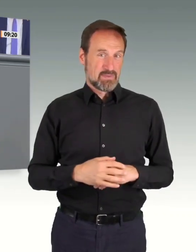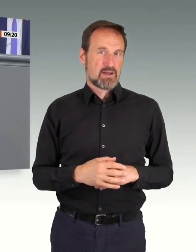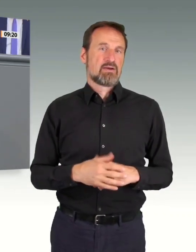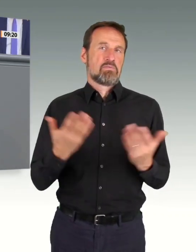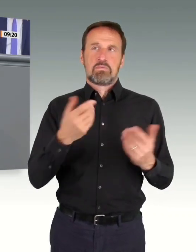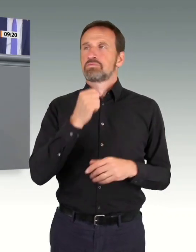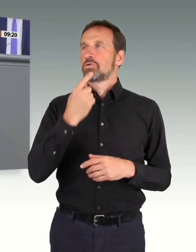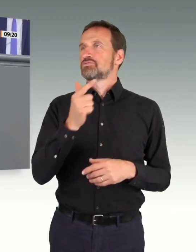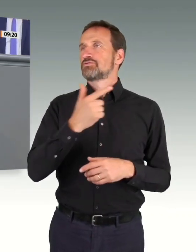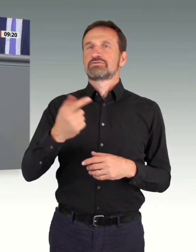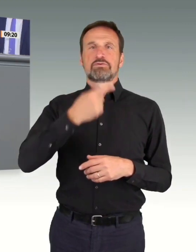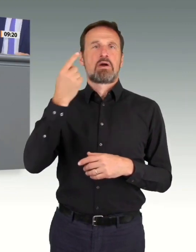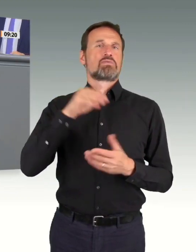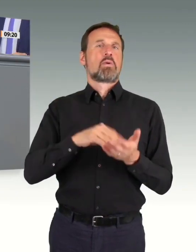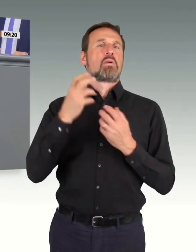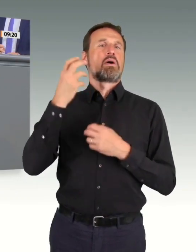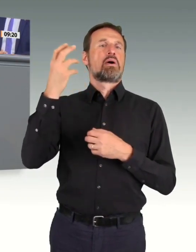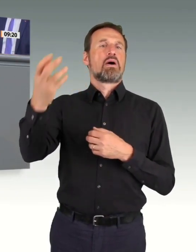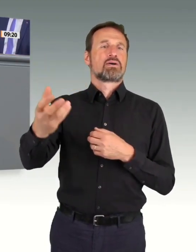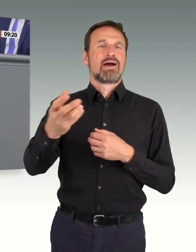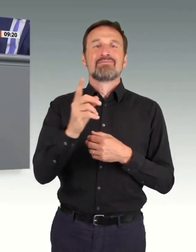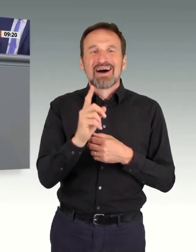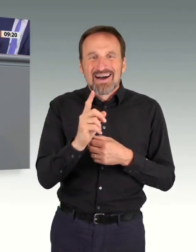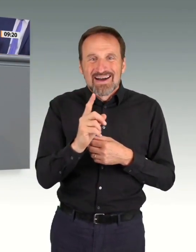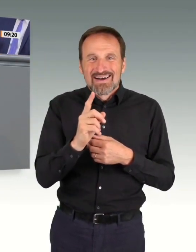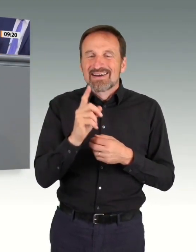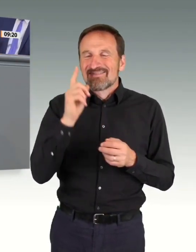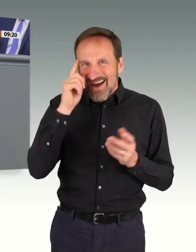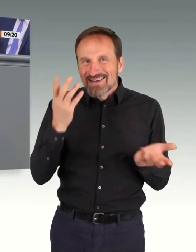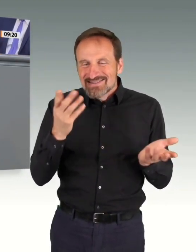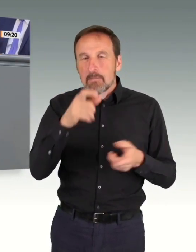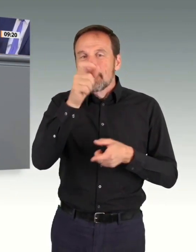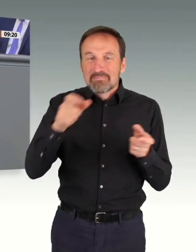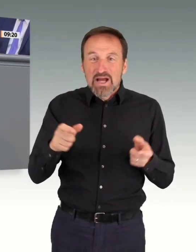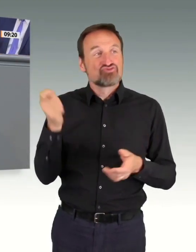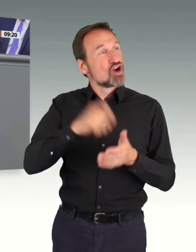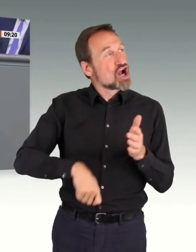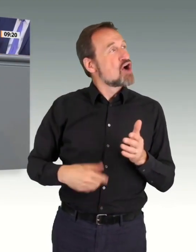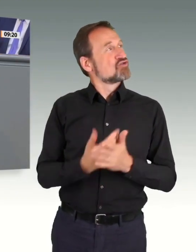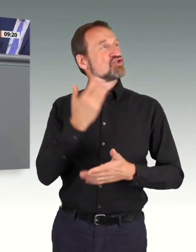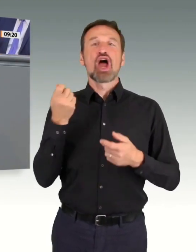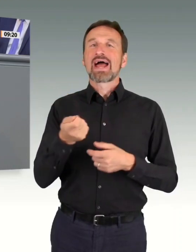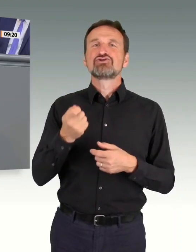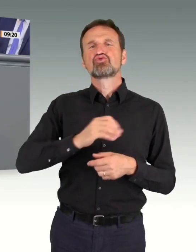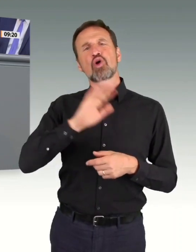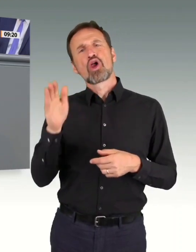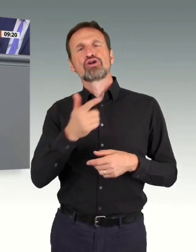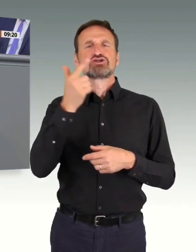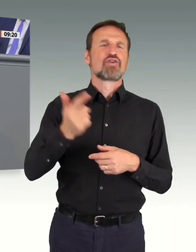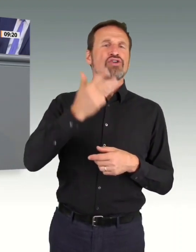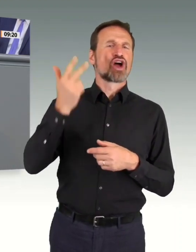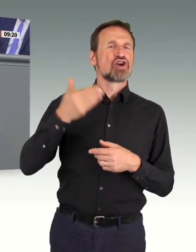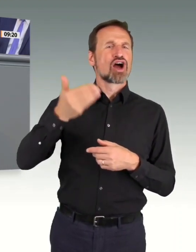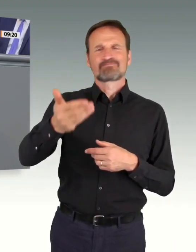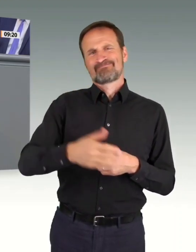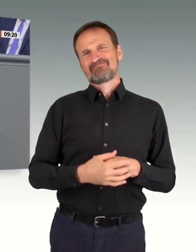deshalb muss jetzt, weil wir spät, liebe Kolleginnen und Kollegen von der Union, spät mit diesem Thema in Deutschland anfangen,